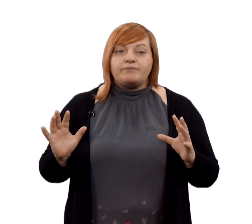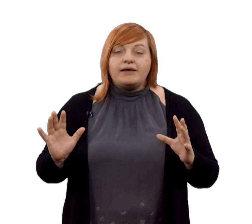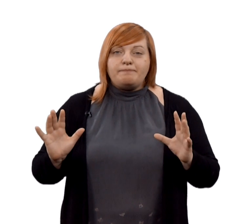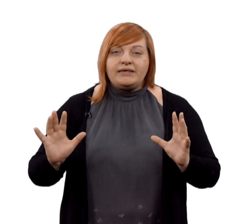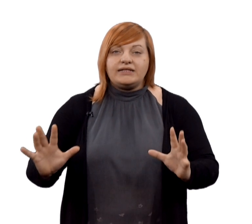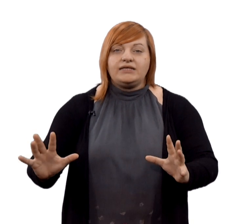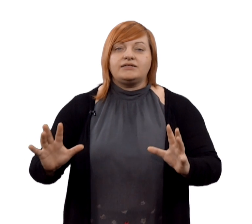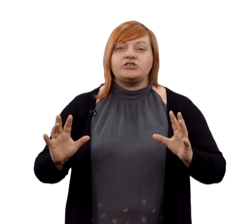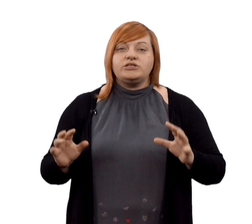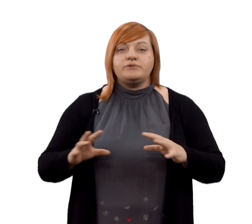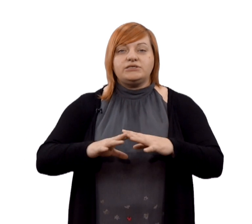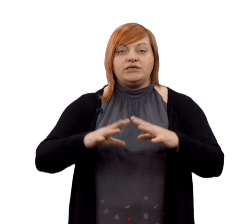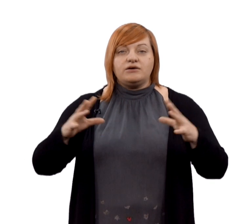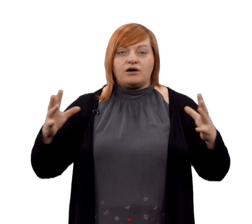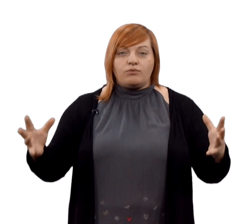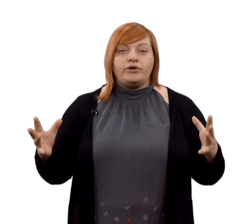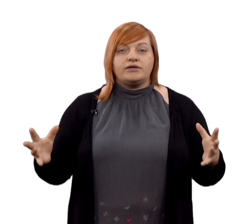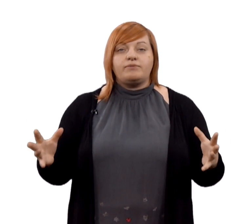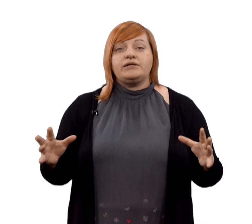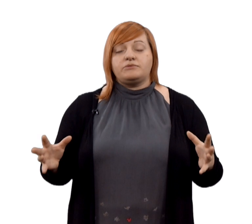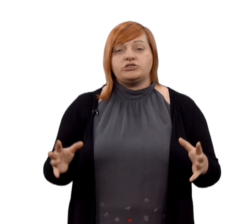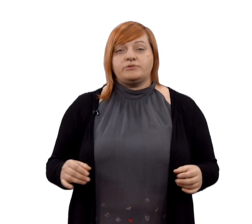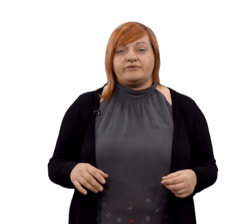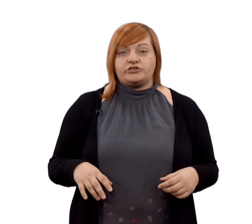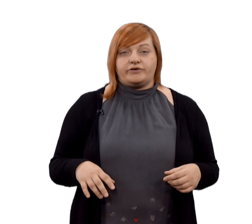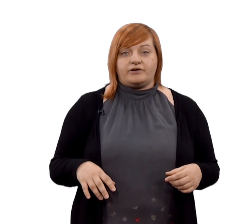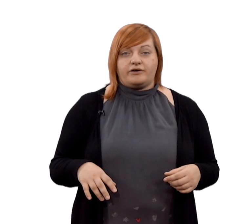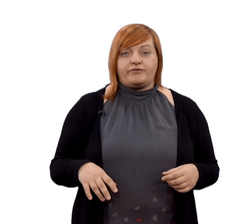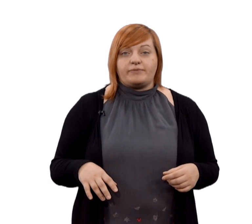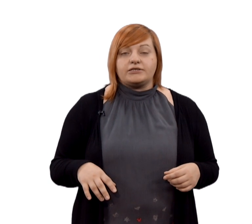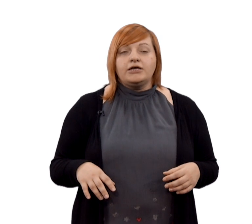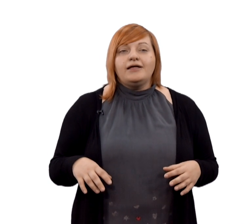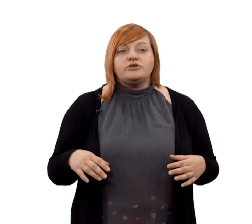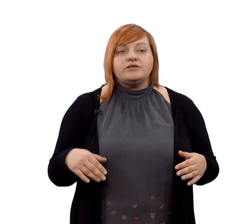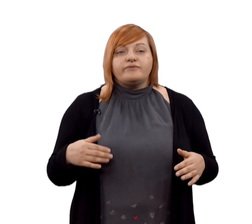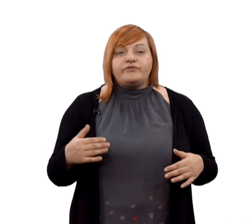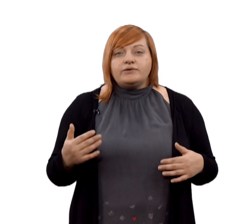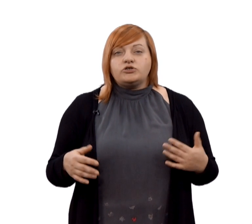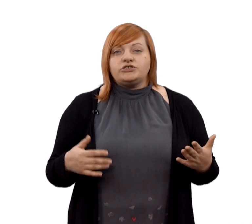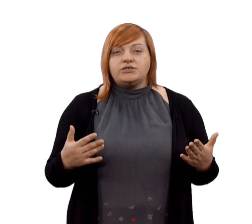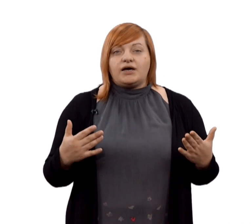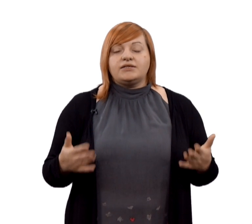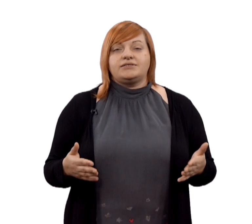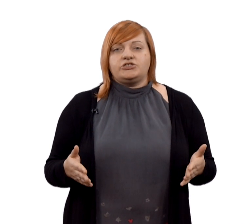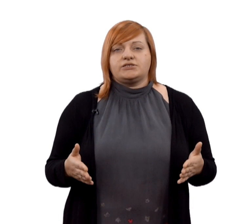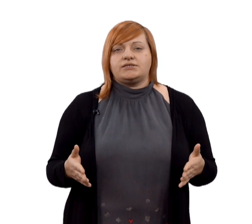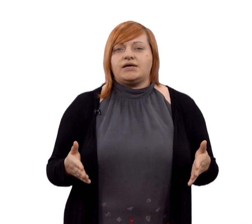медленнее должны быть и более глобальными должны быть ваши форматы. То есть вы не можете однозначно сказать